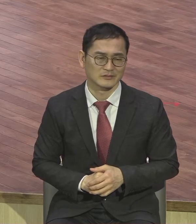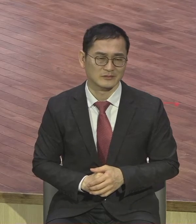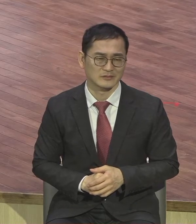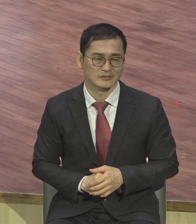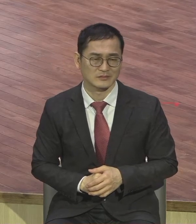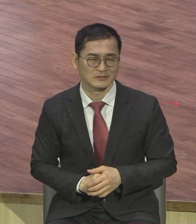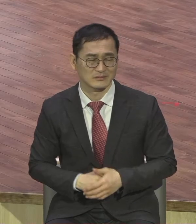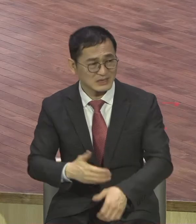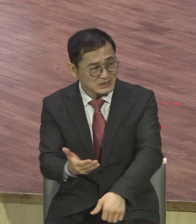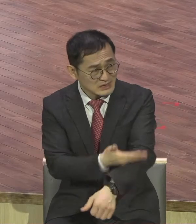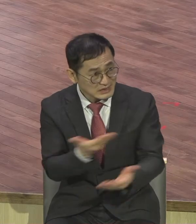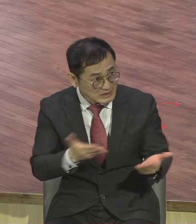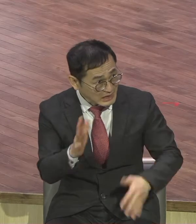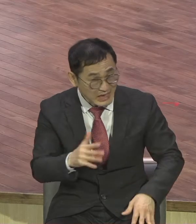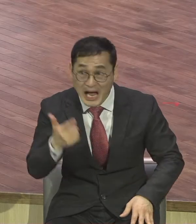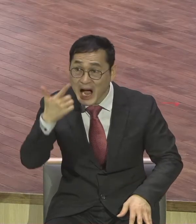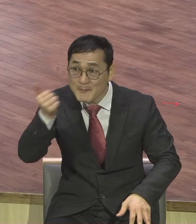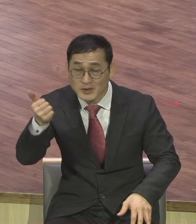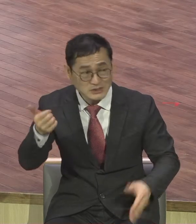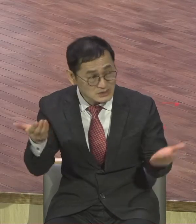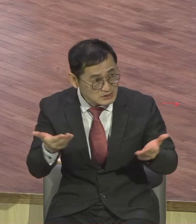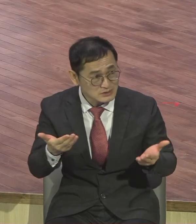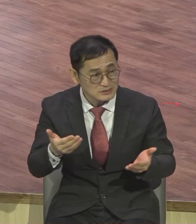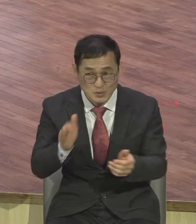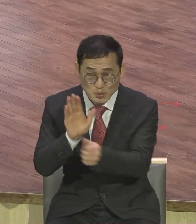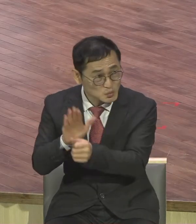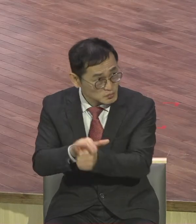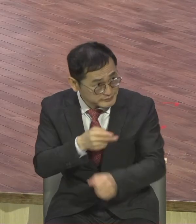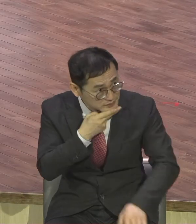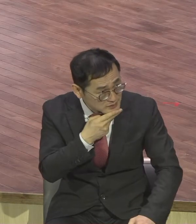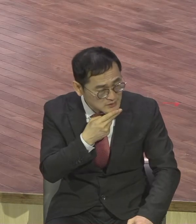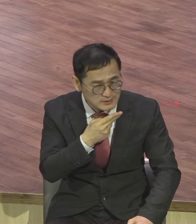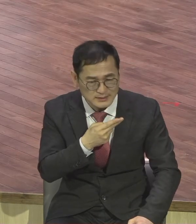나가 배척을 했다 그랬어요